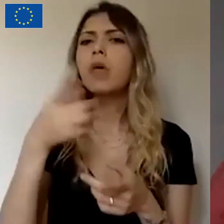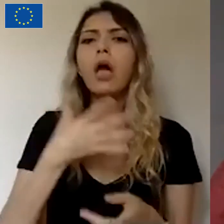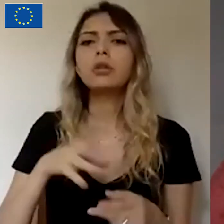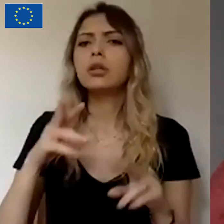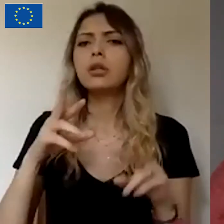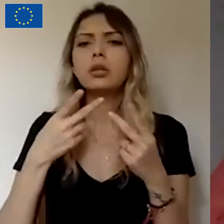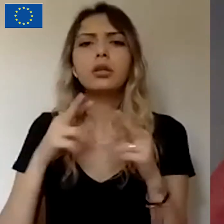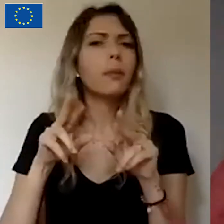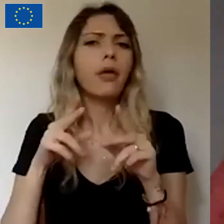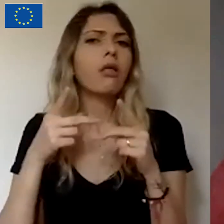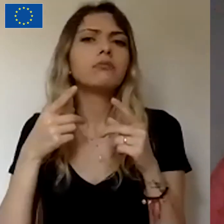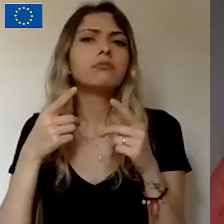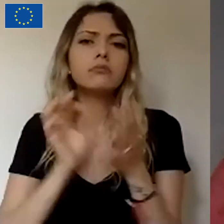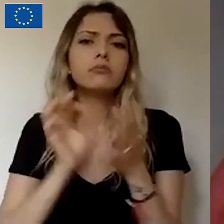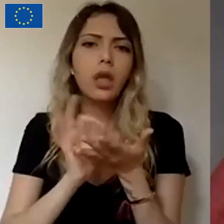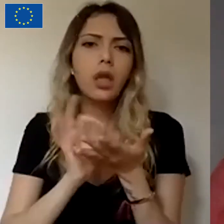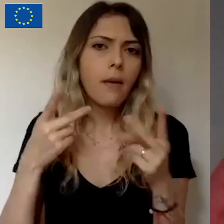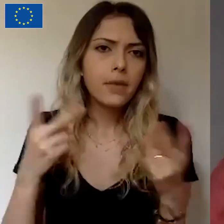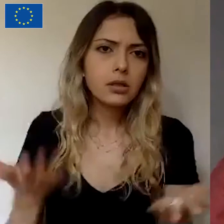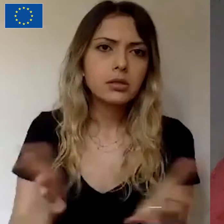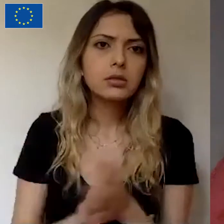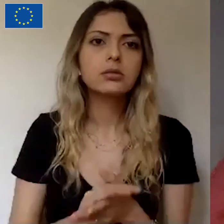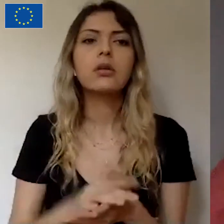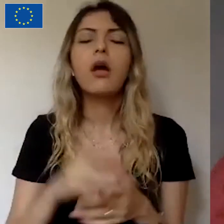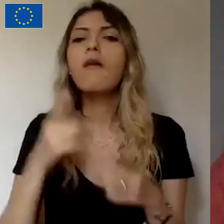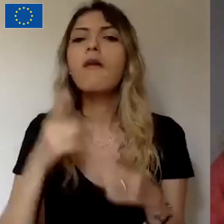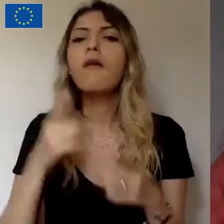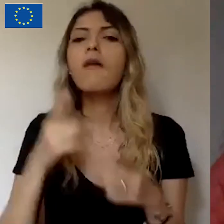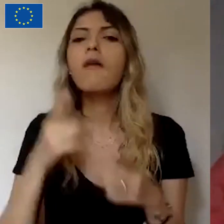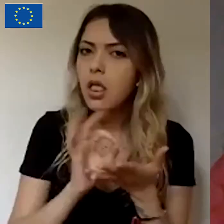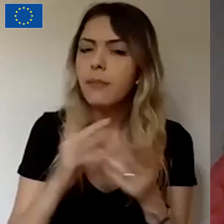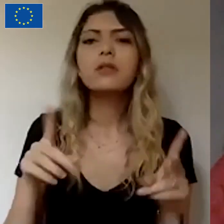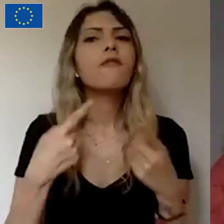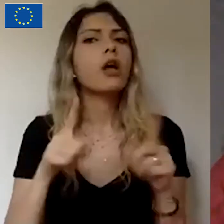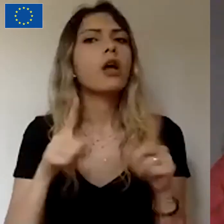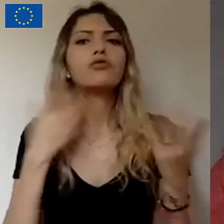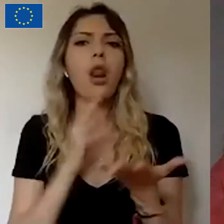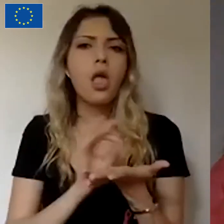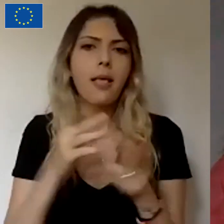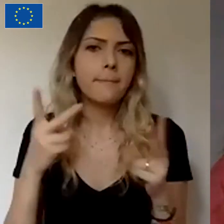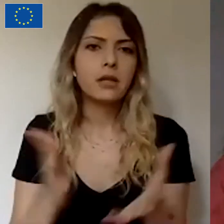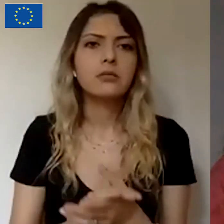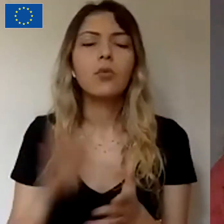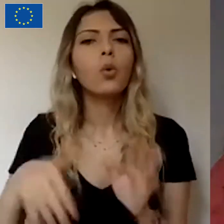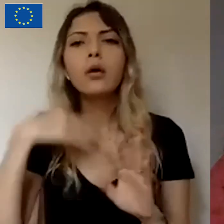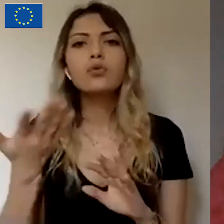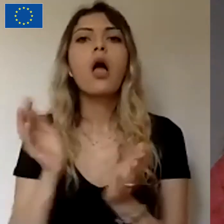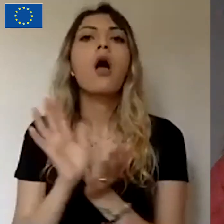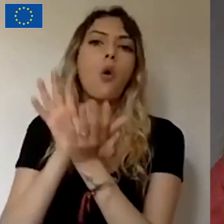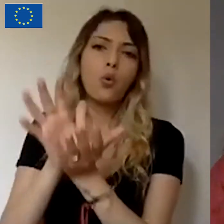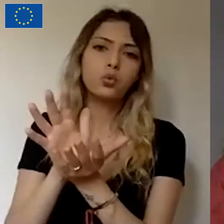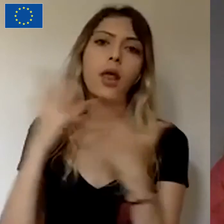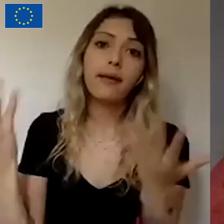Oraya istediğiniz farklı bilgileri videoda dile getirmediğiniz şeylere girebilirsiniz. Ve onun dışında somut ödüllerin gerçekten cazip olduğunu